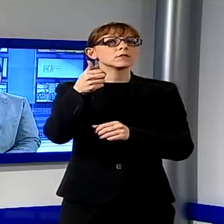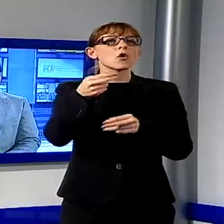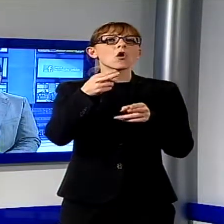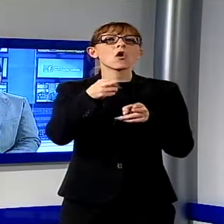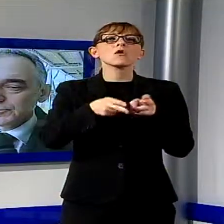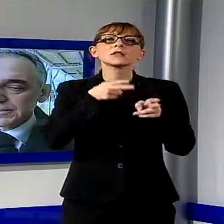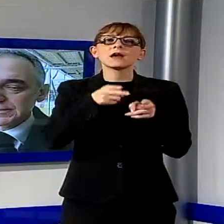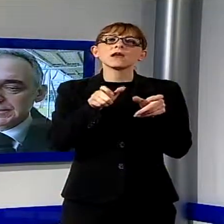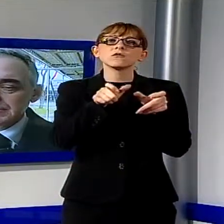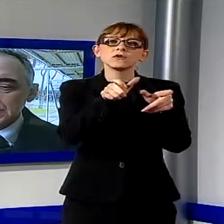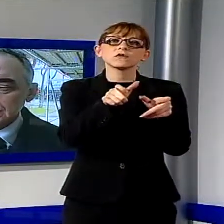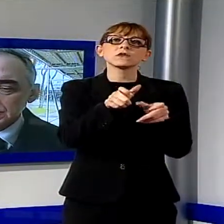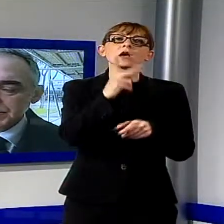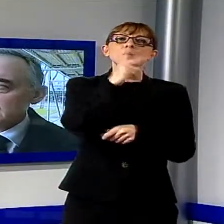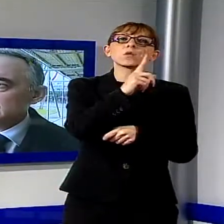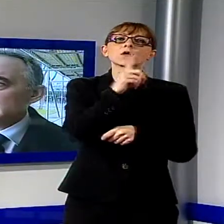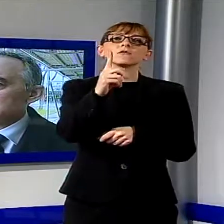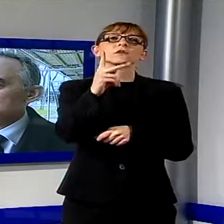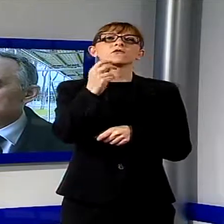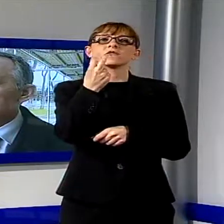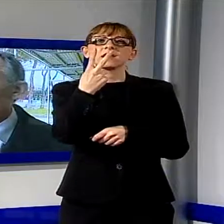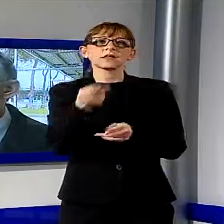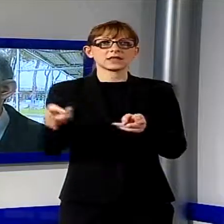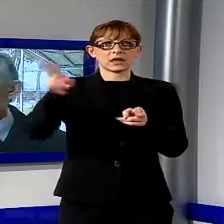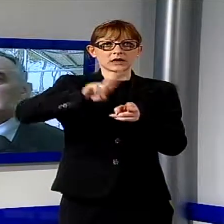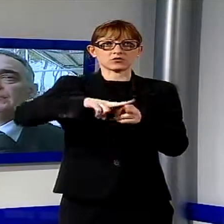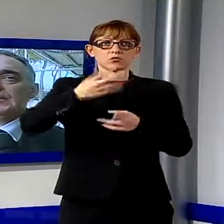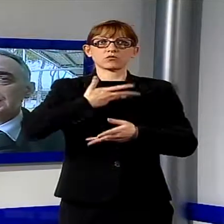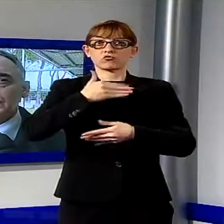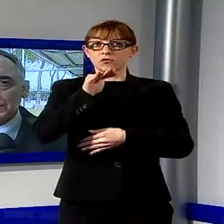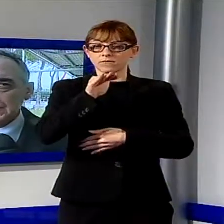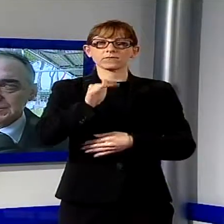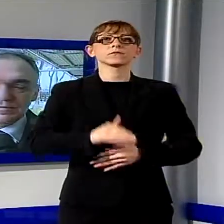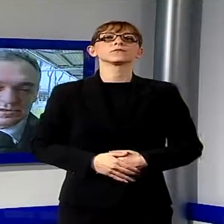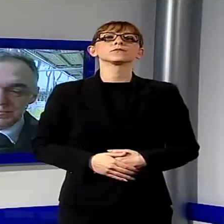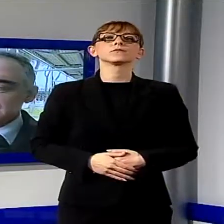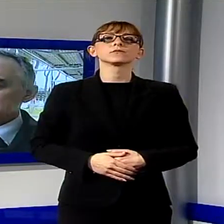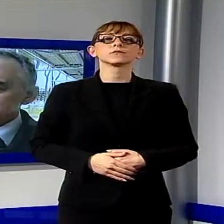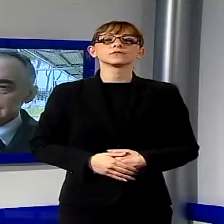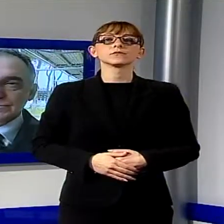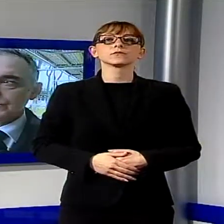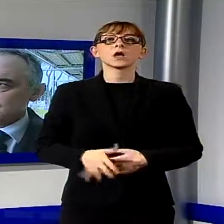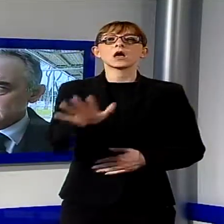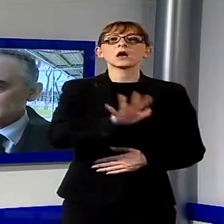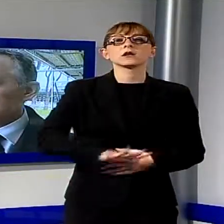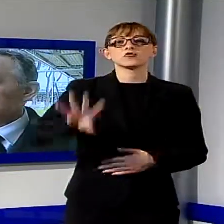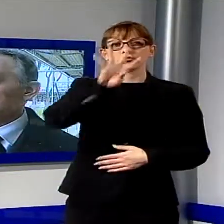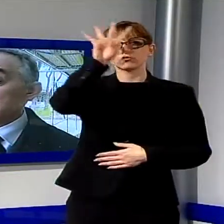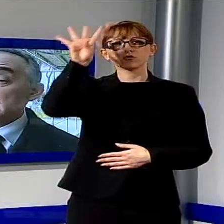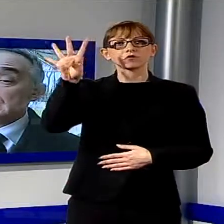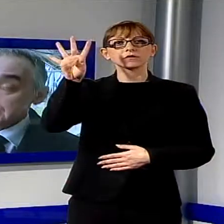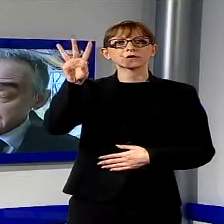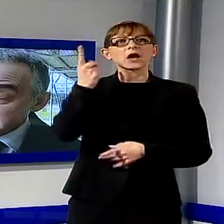e Firenze. Per essere ancora più competitiva e attraente, la Toscana ha bisogno di infrastrutture di